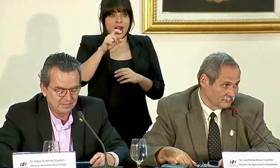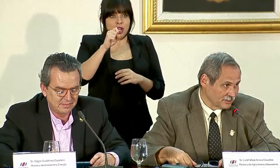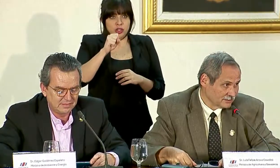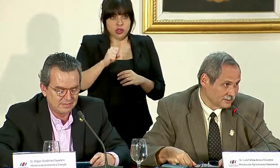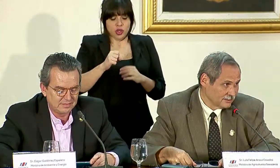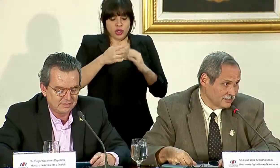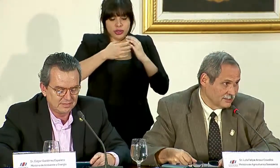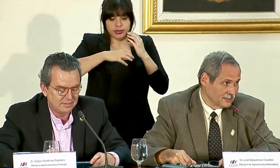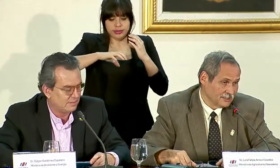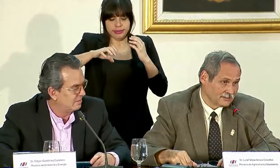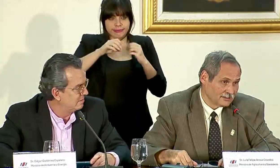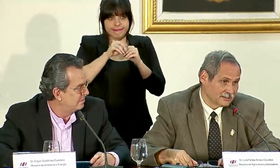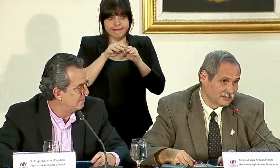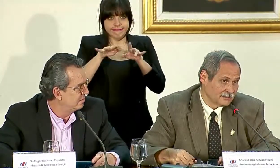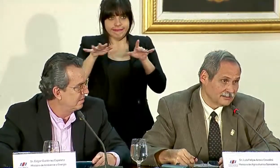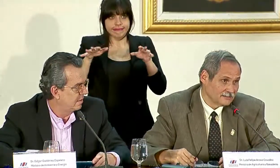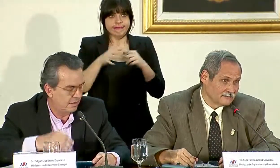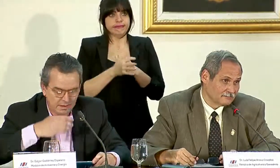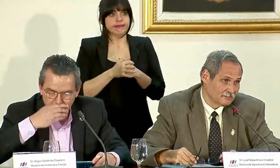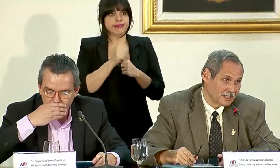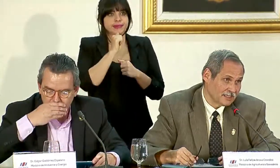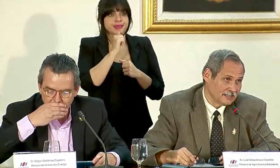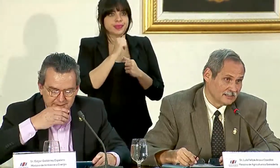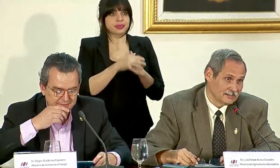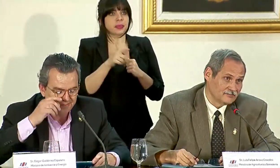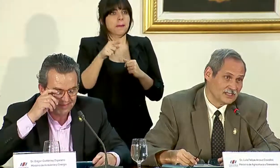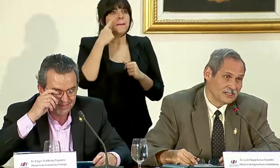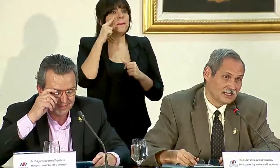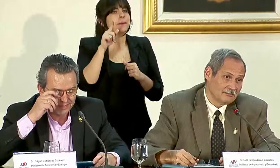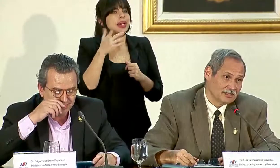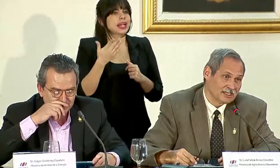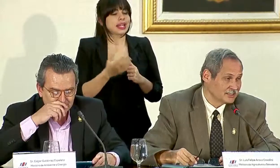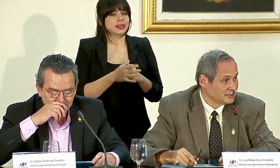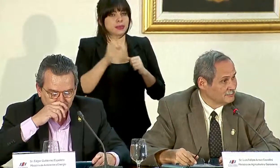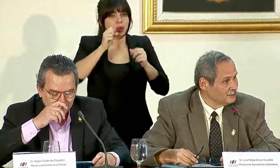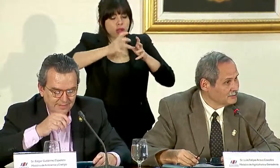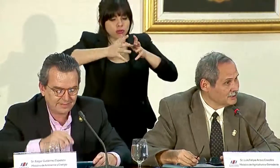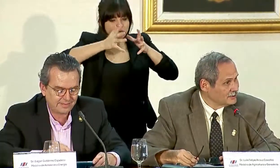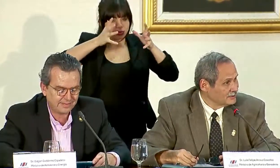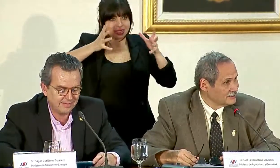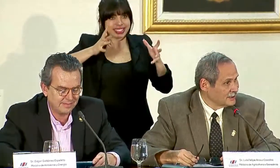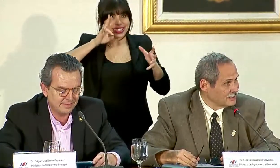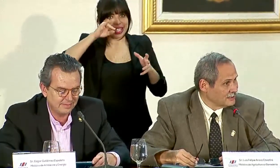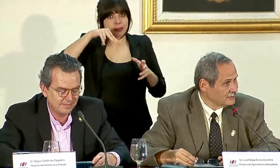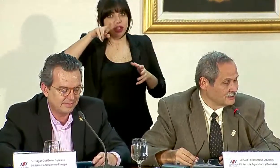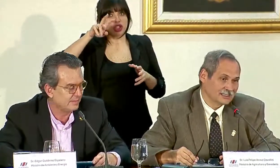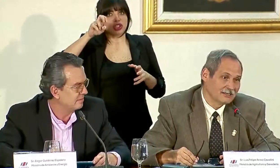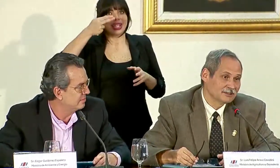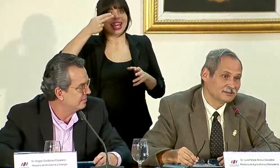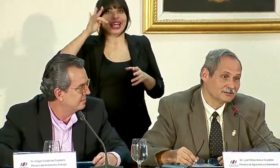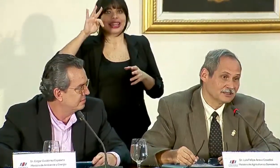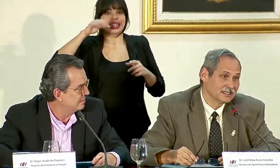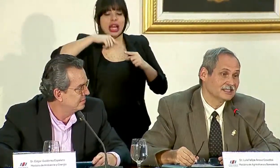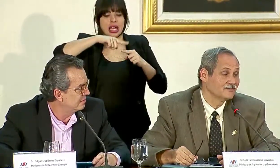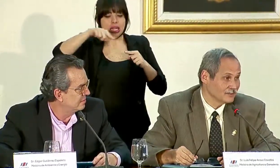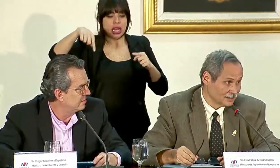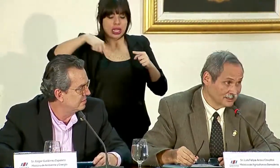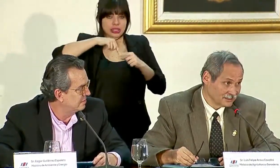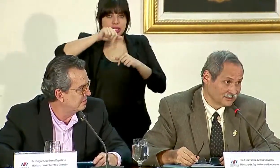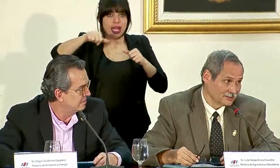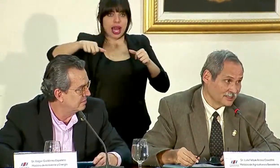Riego Arenal Tempisque, para ampliar en 7 mil 200 hectáreas el ámbito